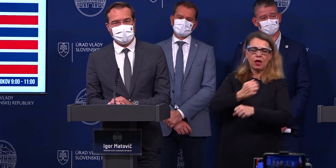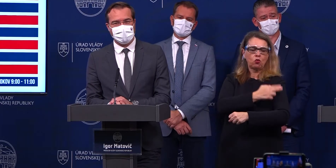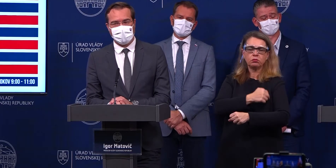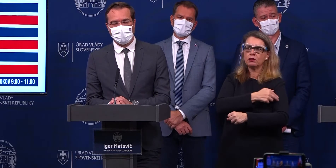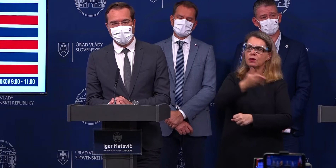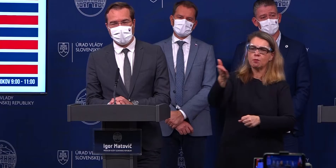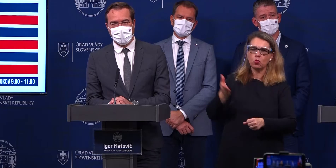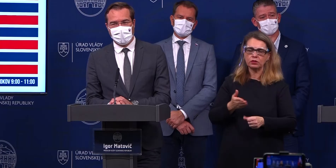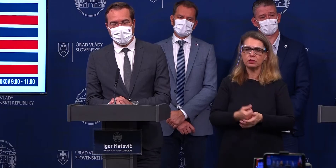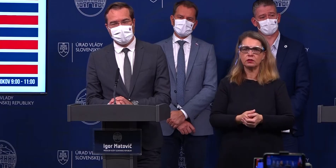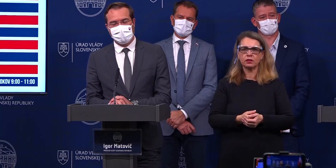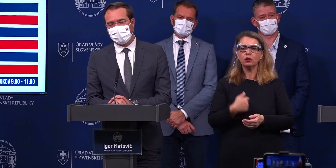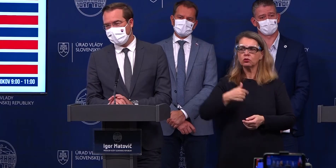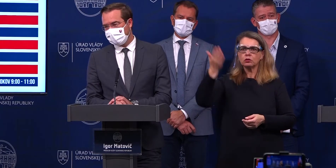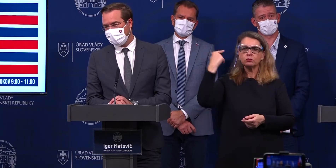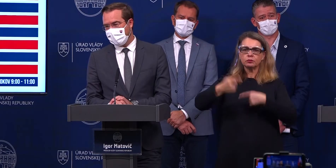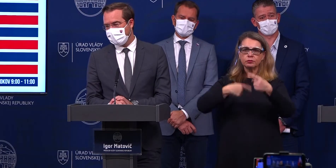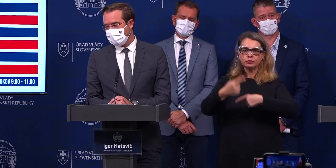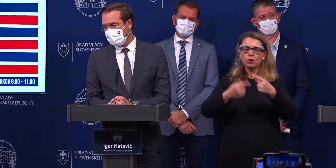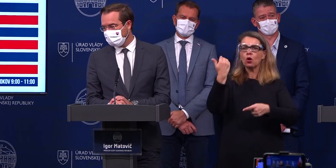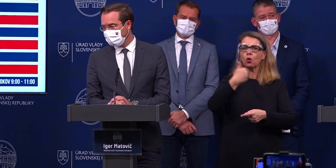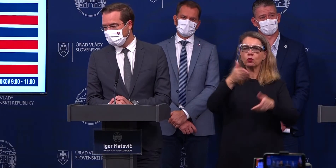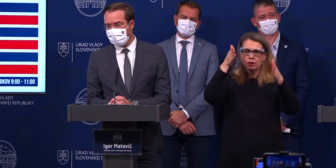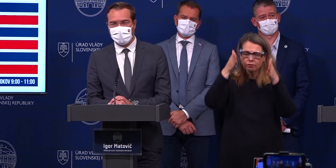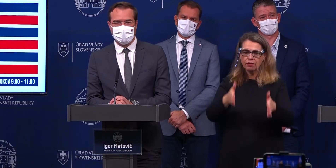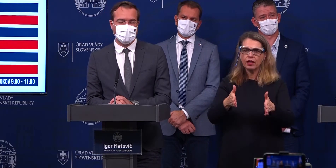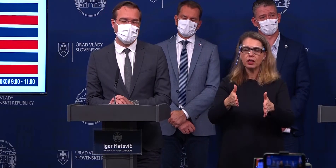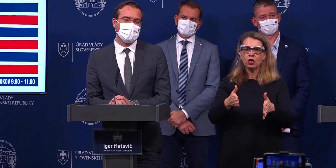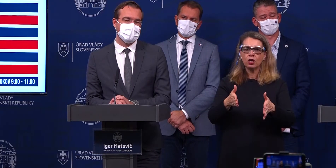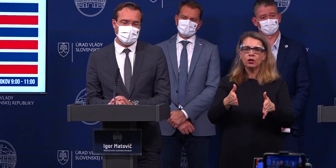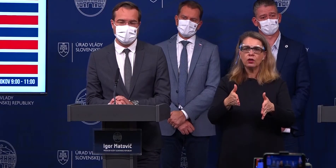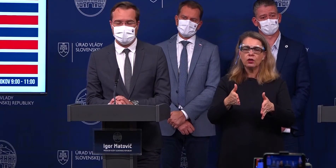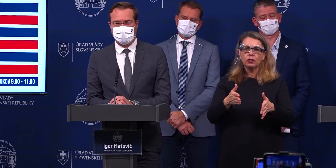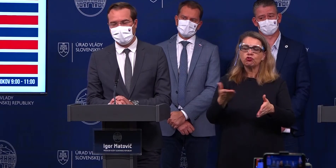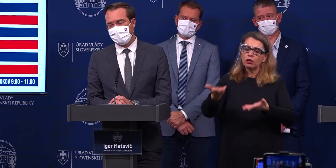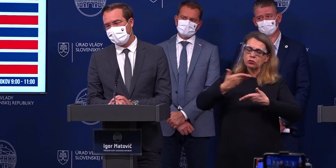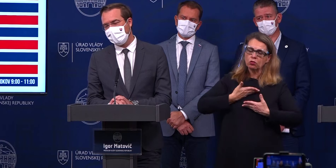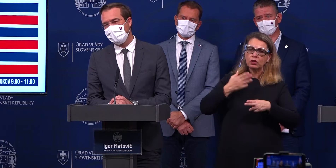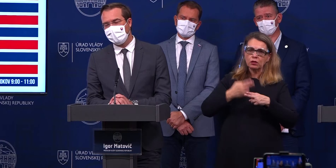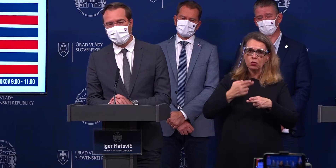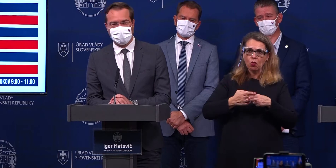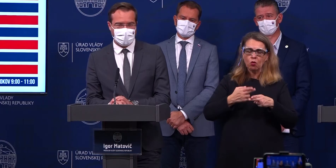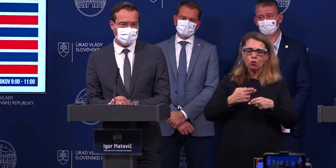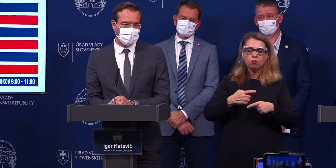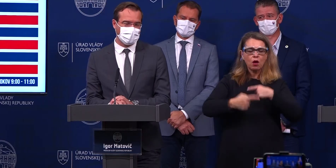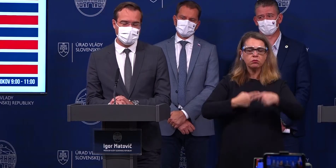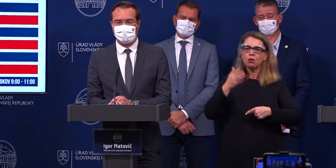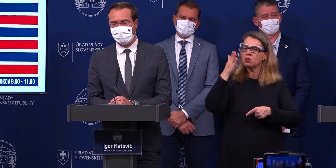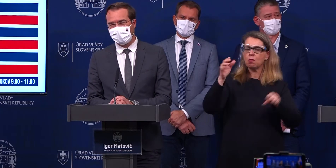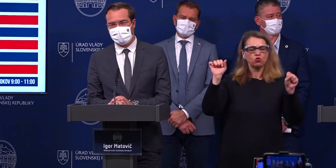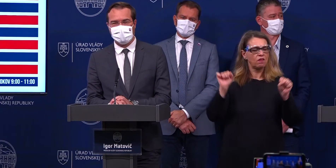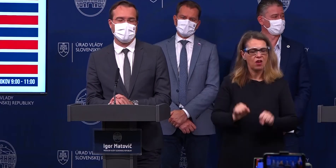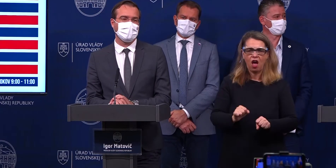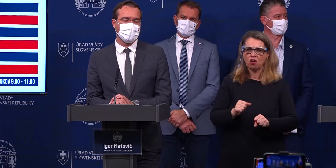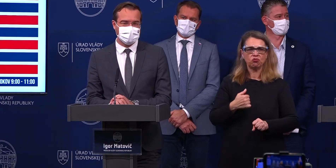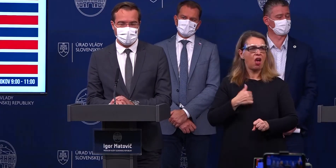rozprával, že aj tí ľudia, ktorí možno veria, že aj keď sa nakazia, že ten priebeh u nich nebude taký vážny a že oni sa